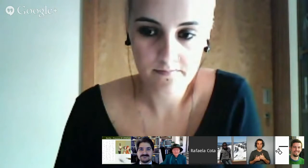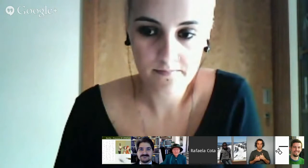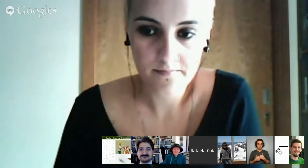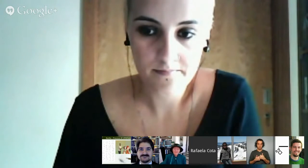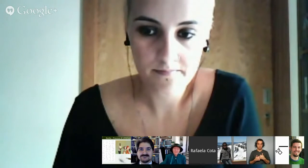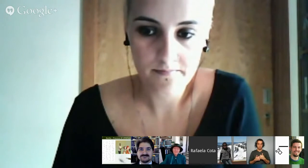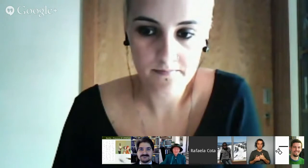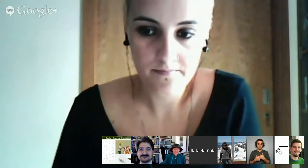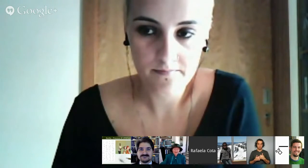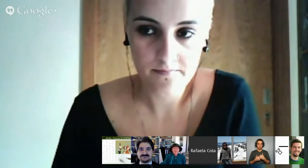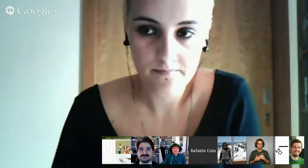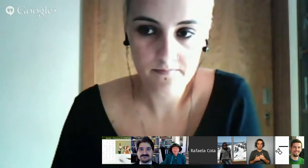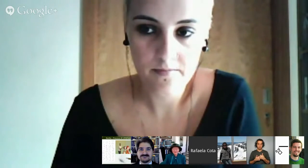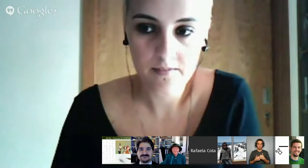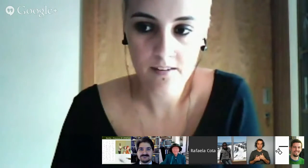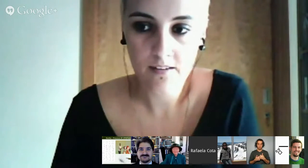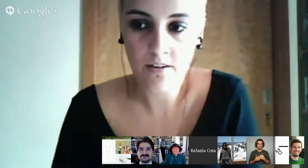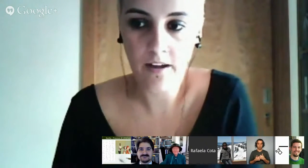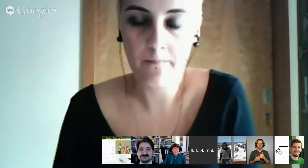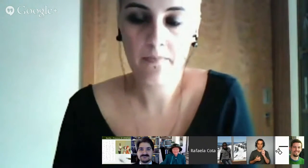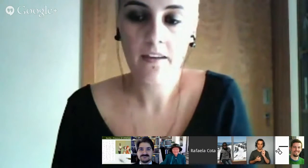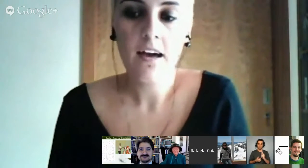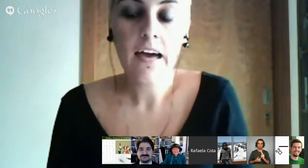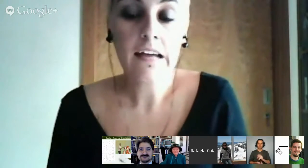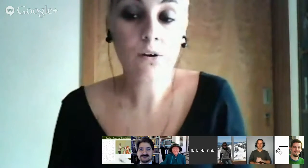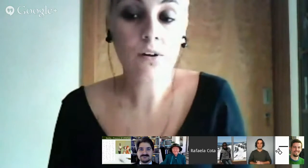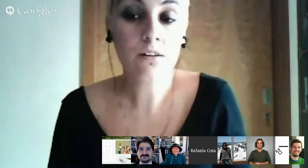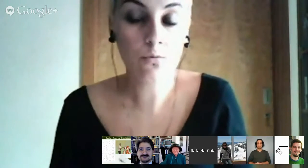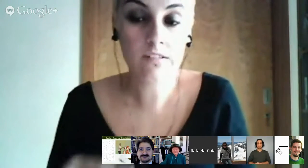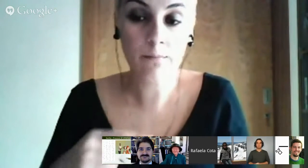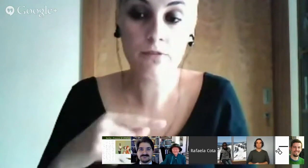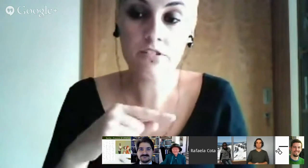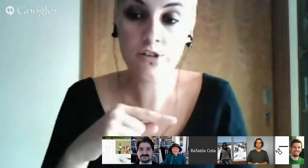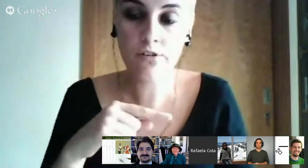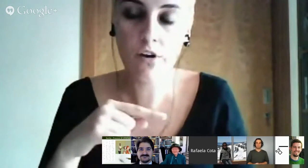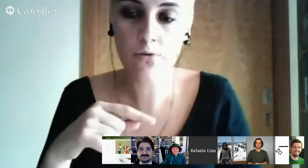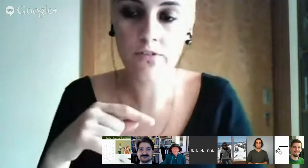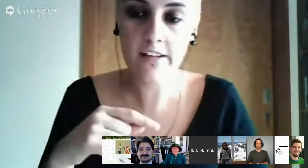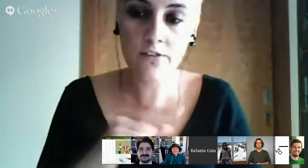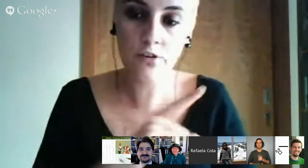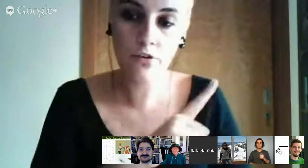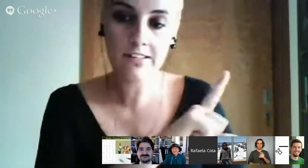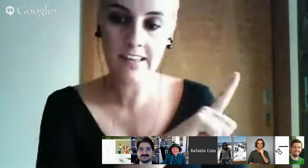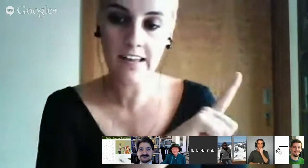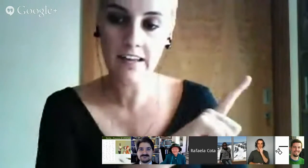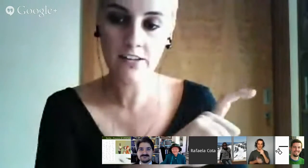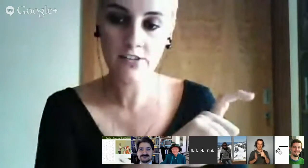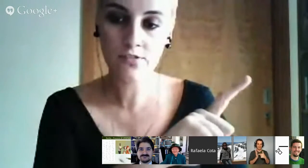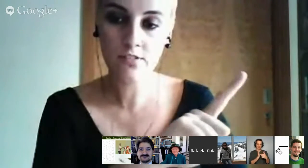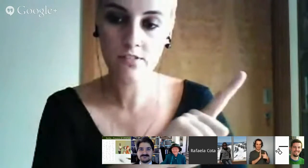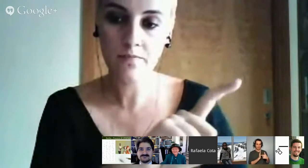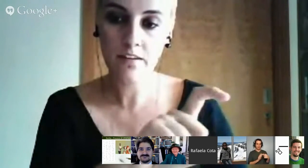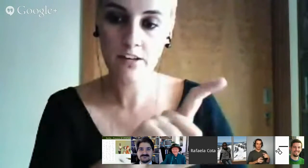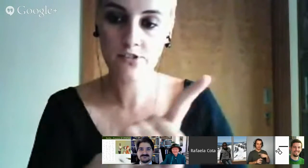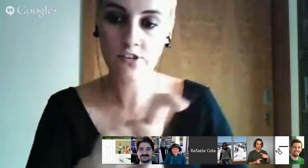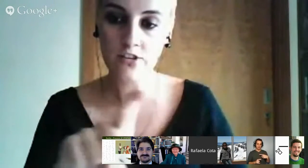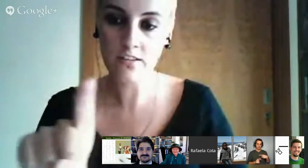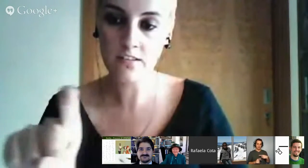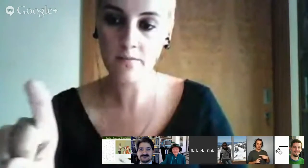we're back to you honey ok então o exemplo que vocês viram agora no slide anterior que tem este gesto assim